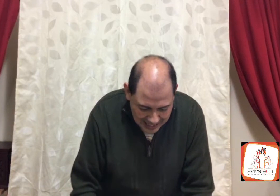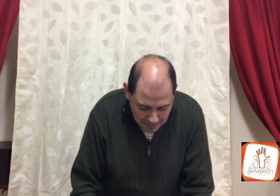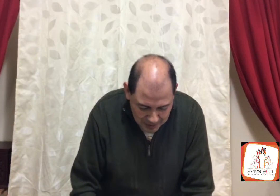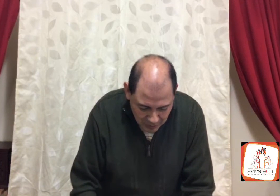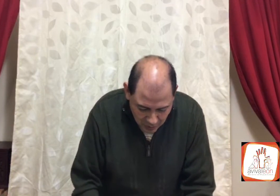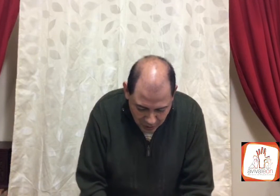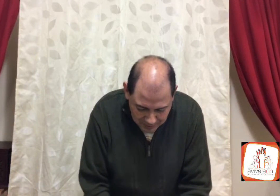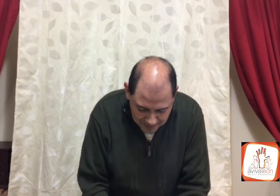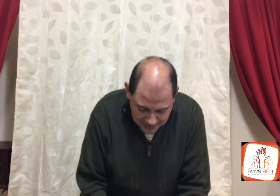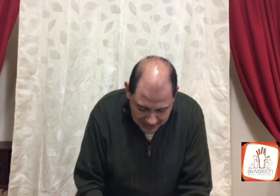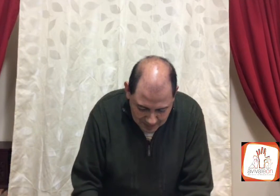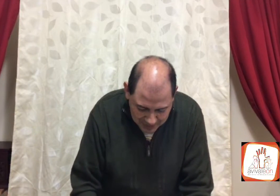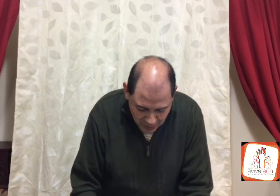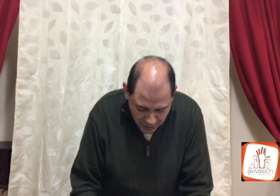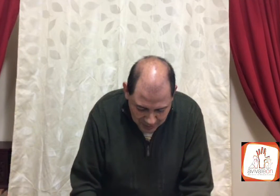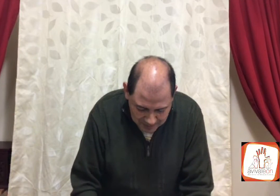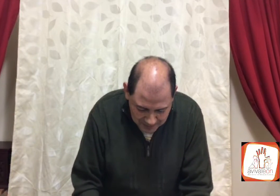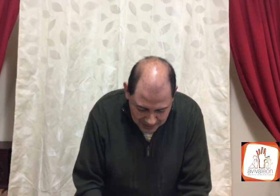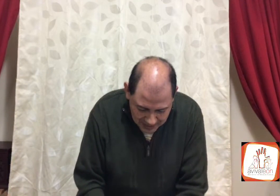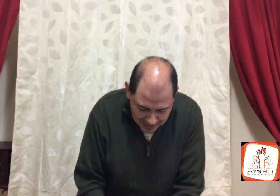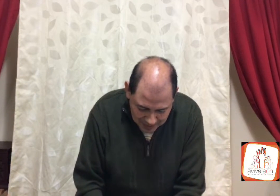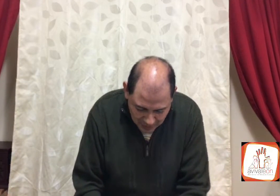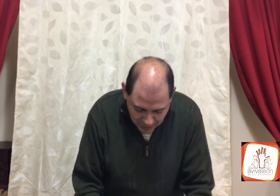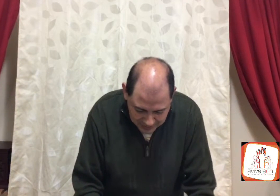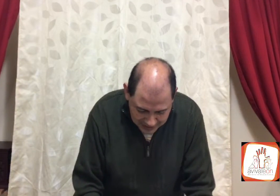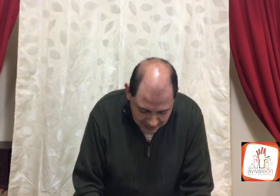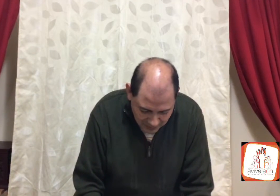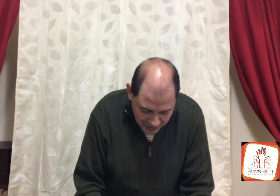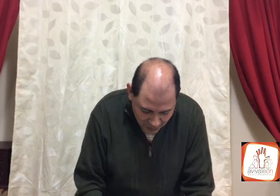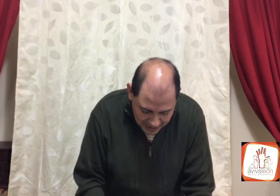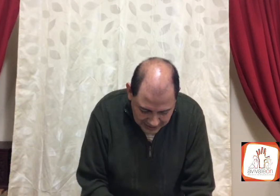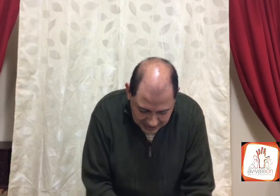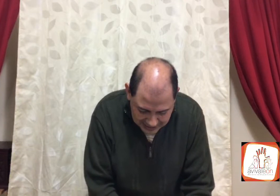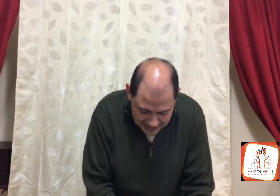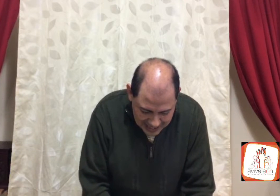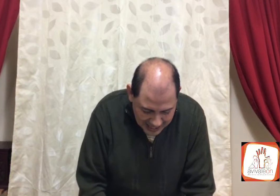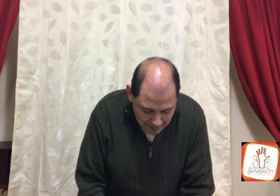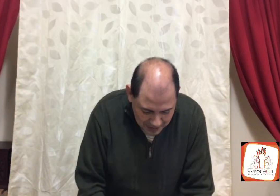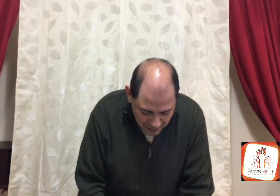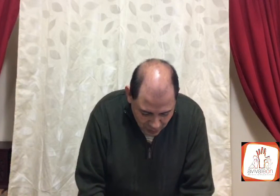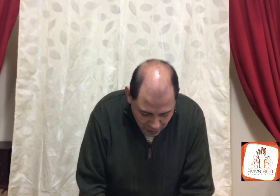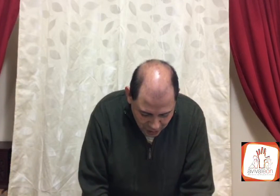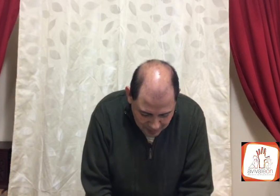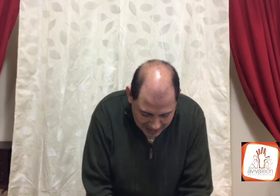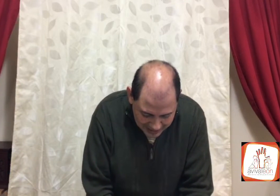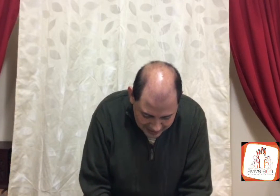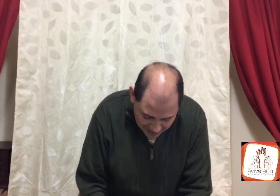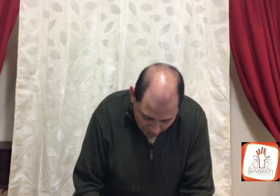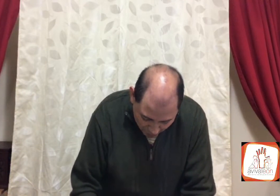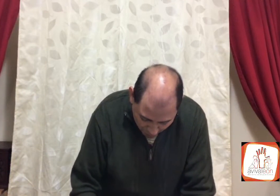capítulo, capítulo, capítulo, ya se me fue, jueces, capítulo, veintiuno,